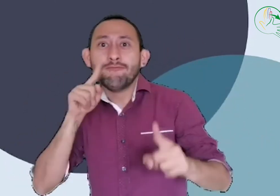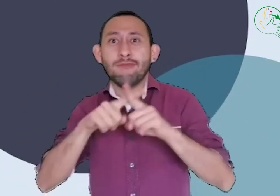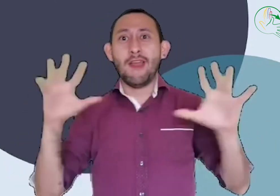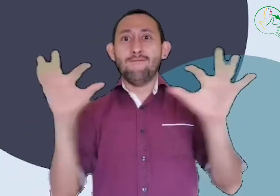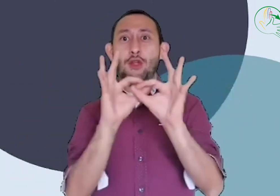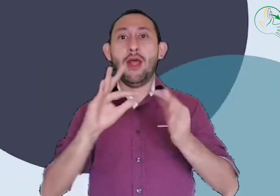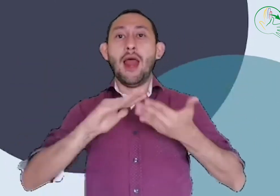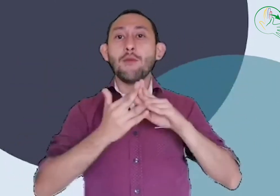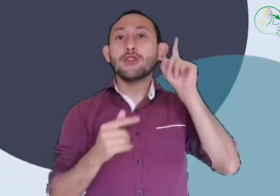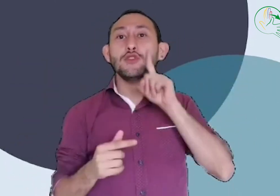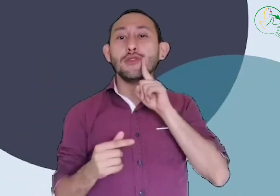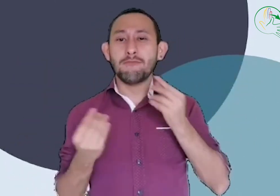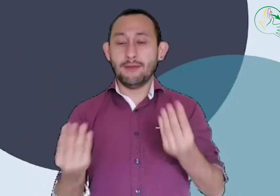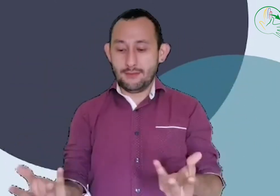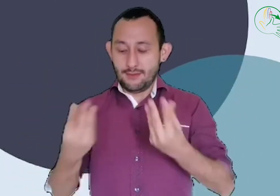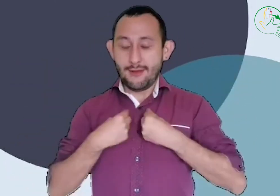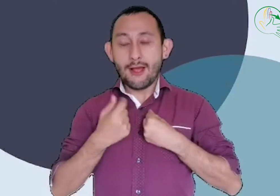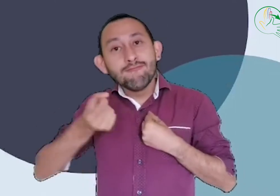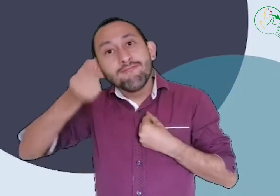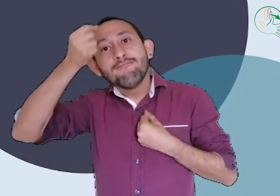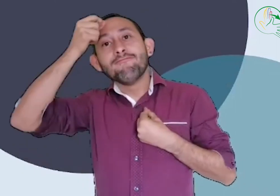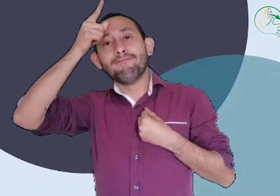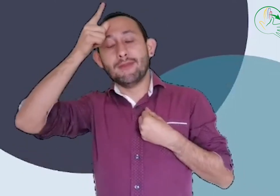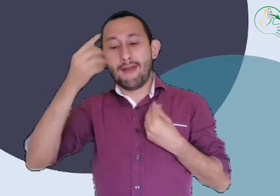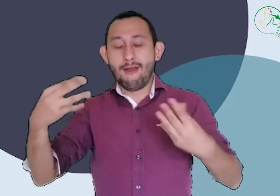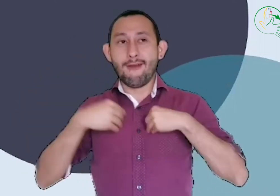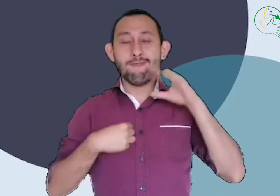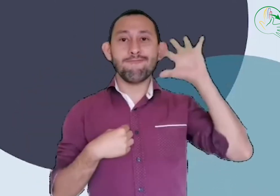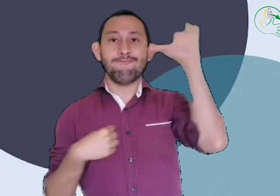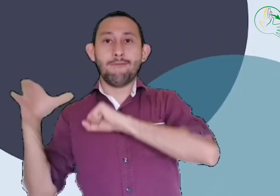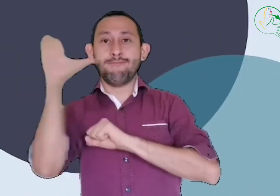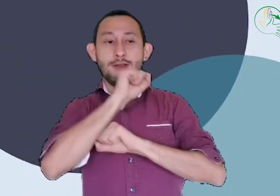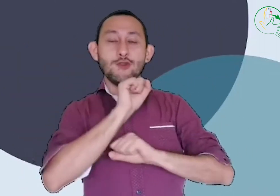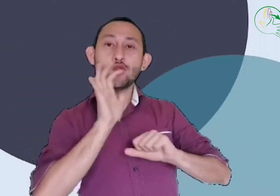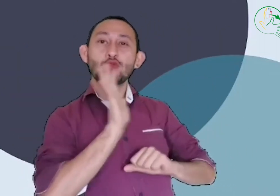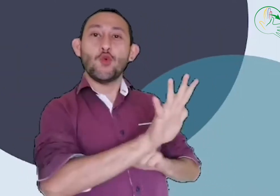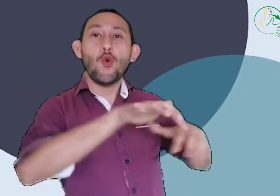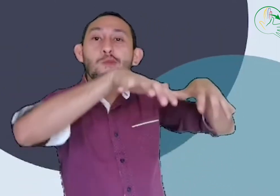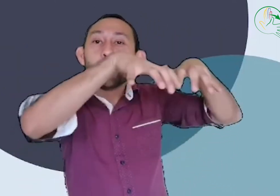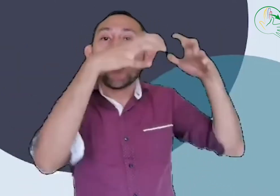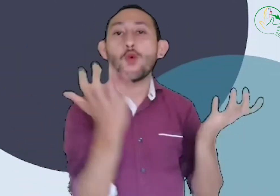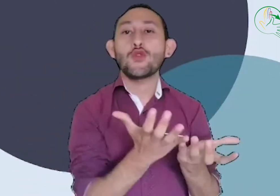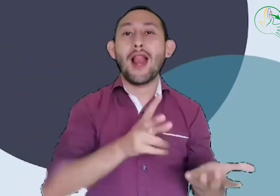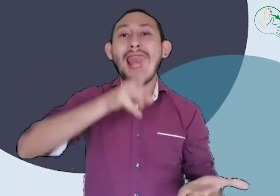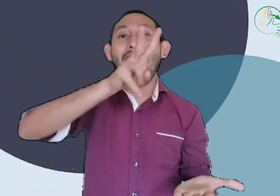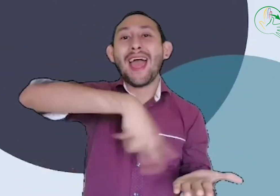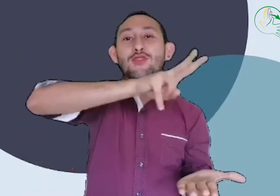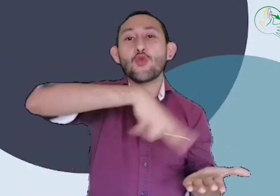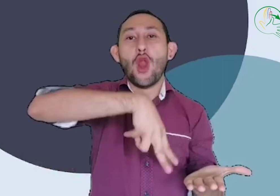Este proyecto está enfocado a que las personas puedan comprender, entender y puedan participar del mundo